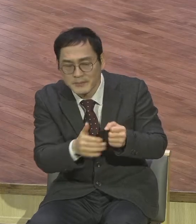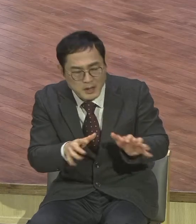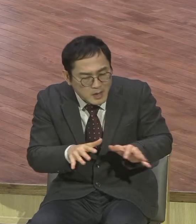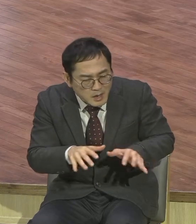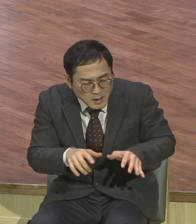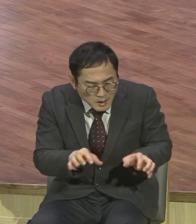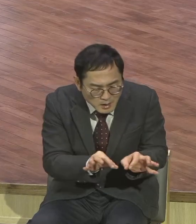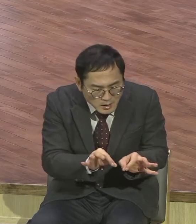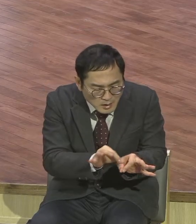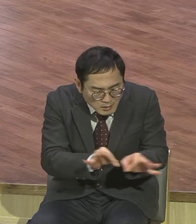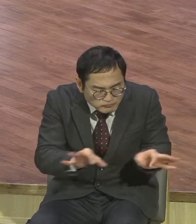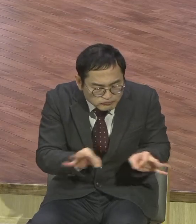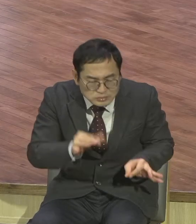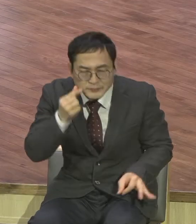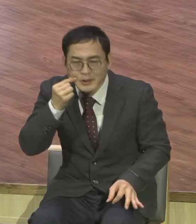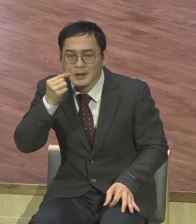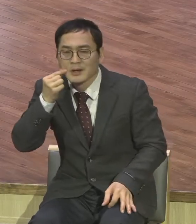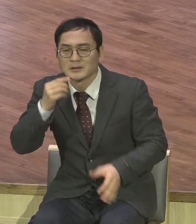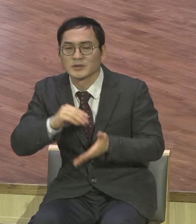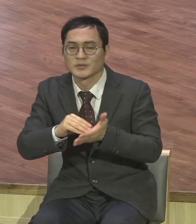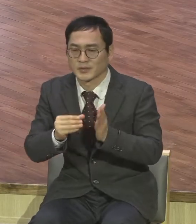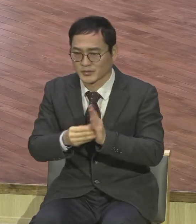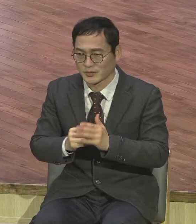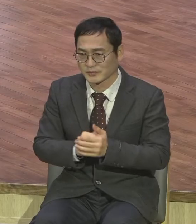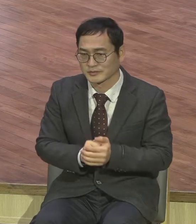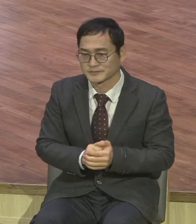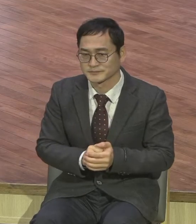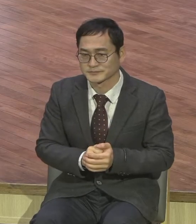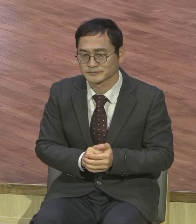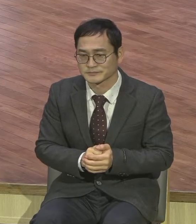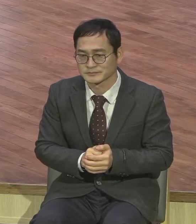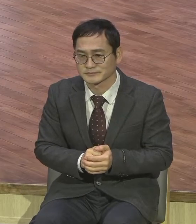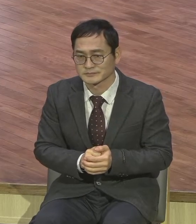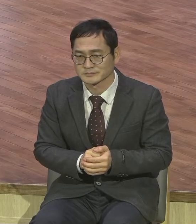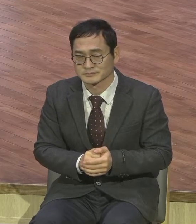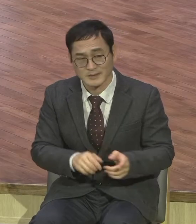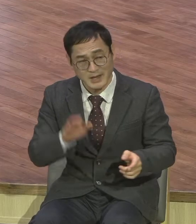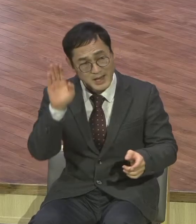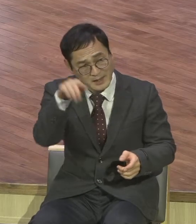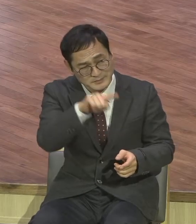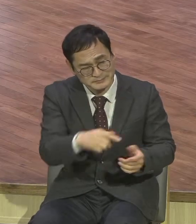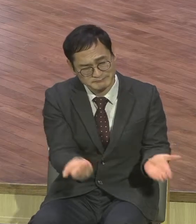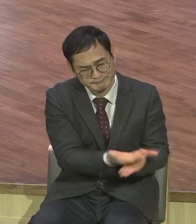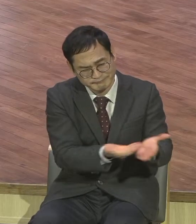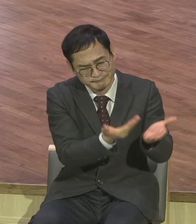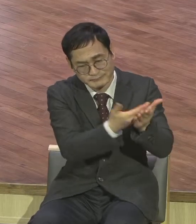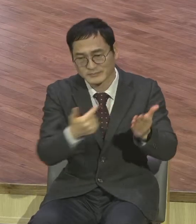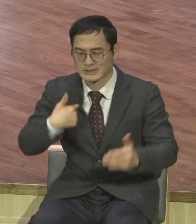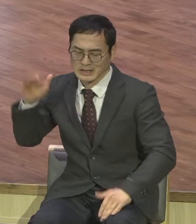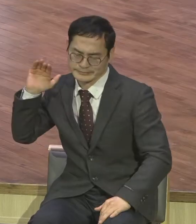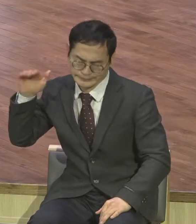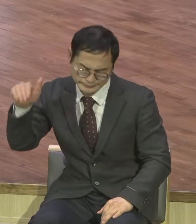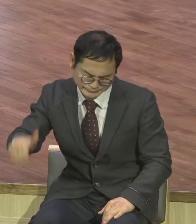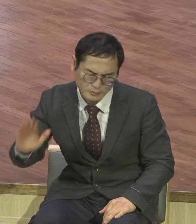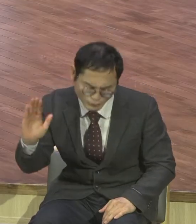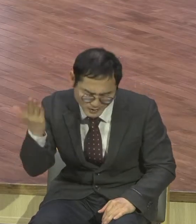요한범 3장 30절에 보면 뭐라고 합니까? 그는 흥하이하겠고 나는 쇠하이하리라. 놀라운 신앙 고백이지요.